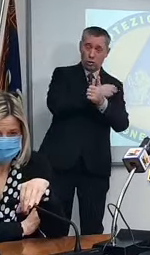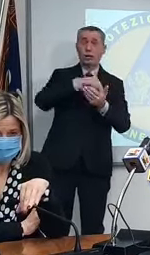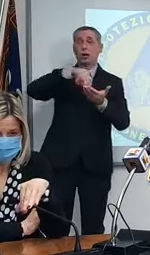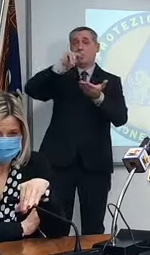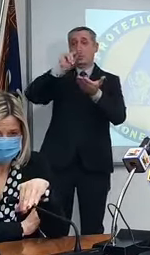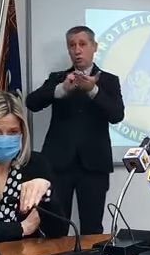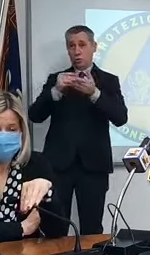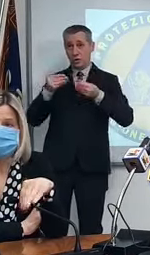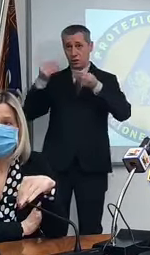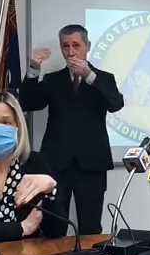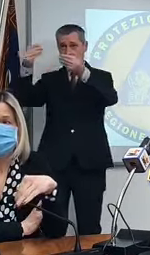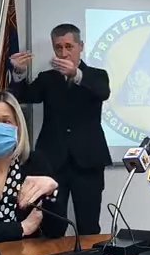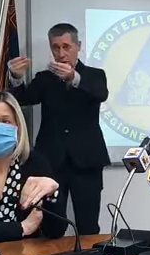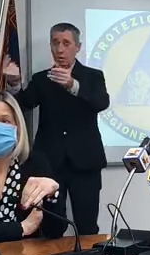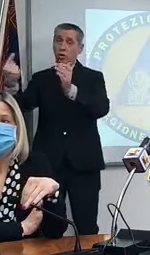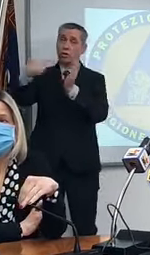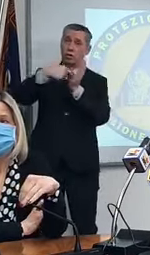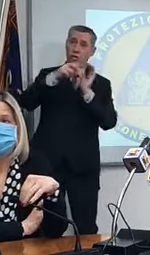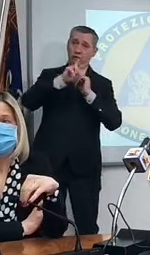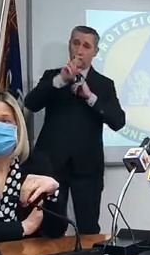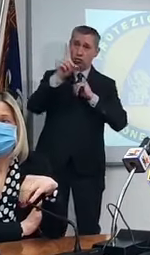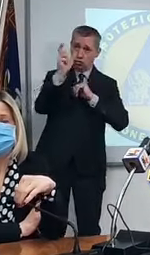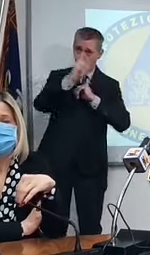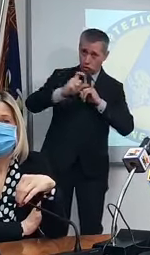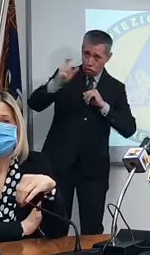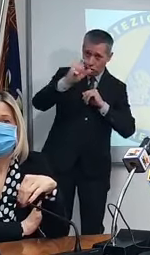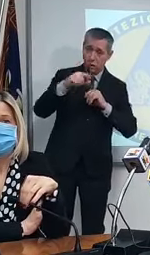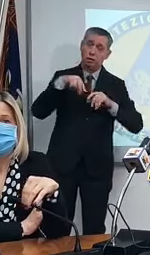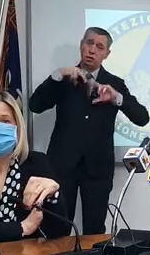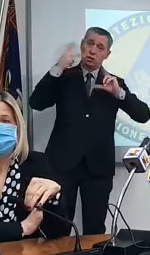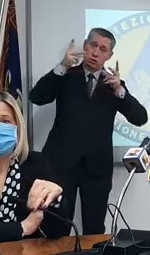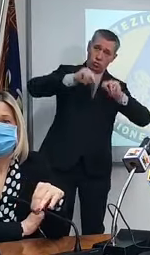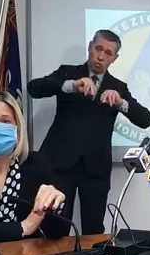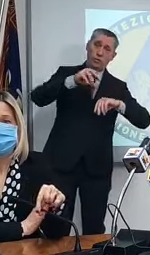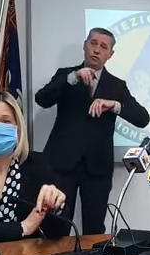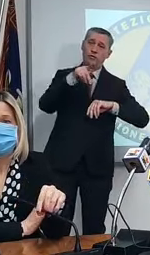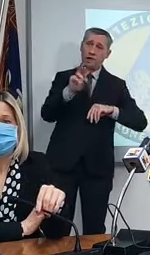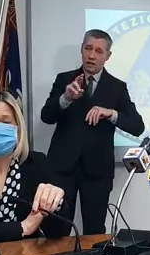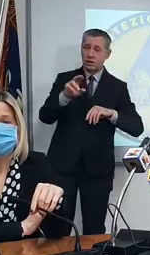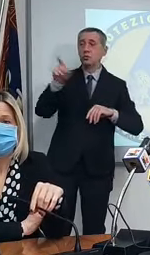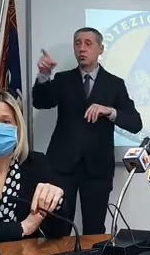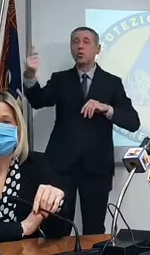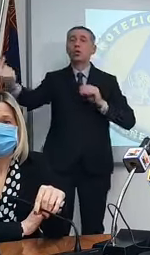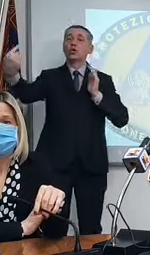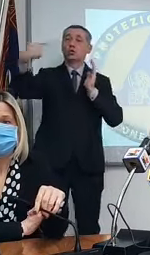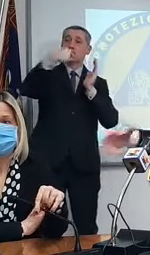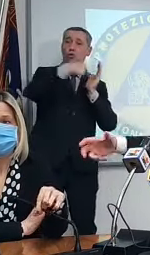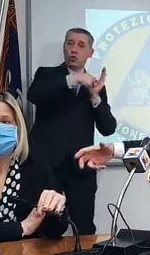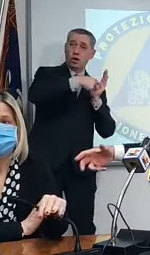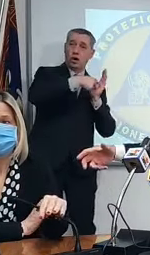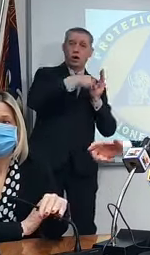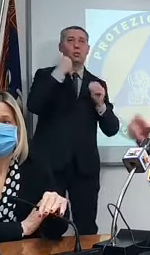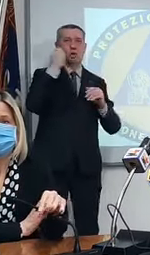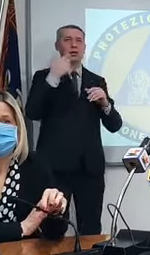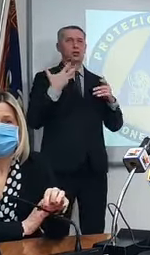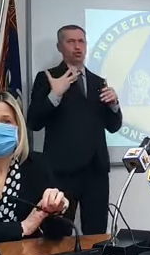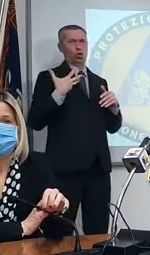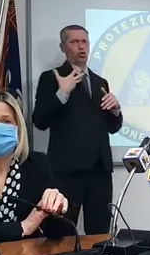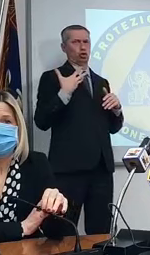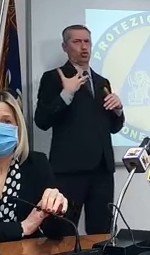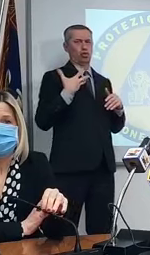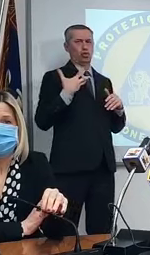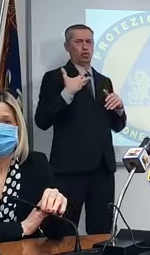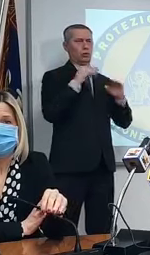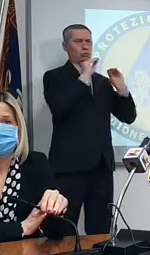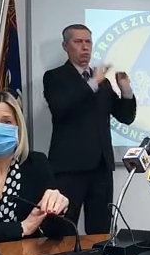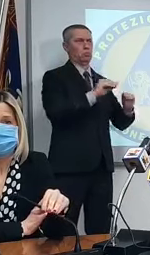in mano dici che torni fra 21 giorni in caso Pfizer dopo di che quel signore torna tu ragioni sempre di avere un po' di magazzino perché se ci